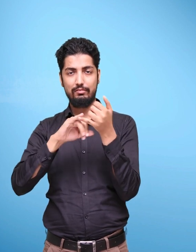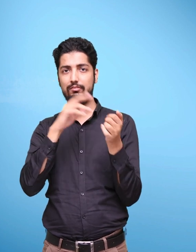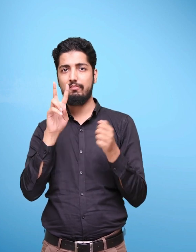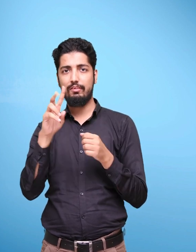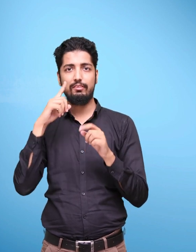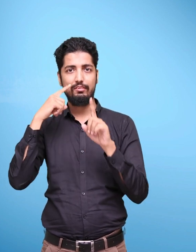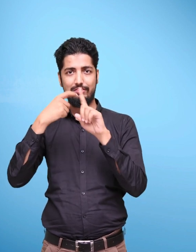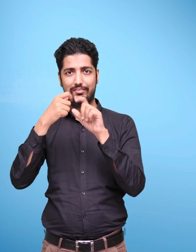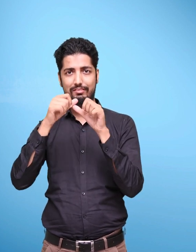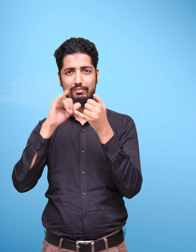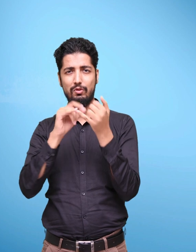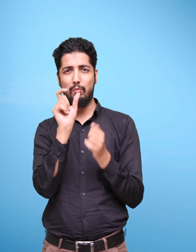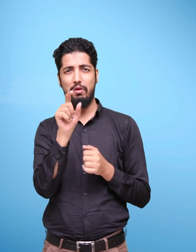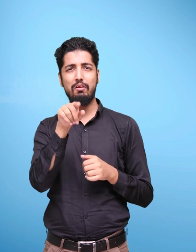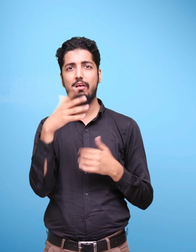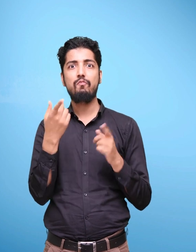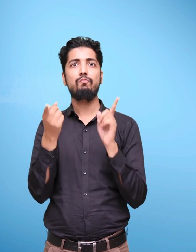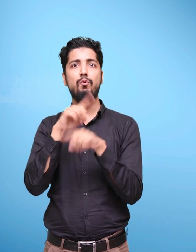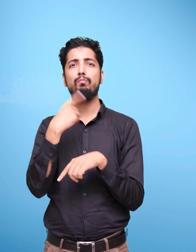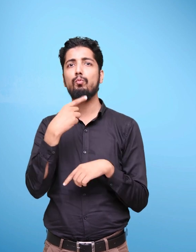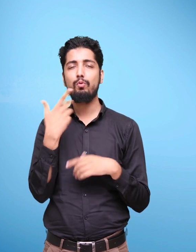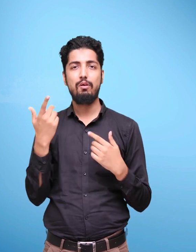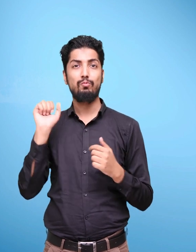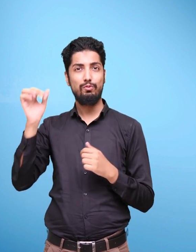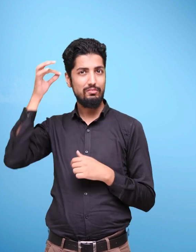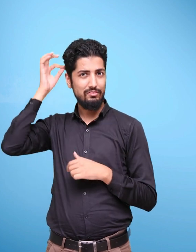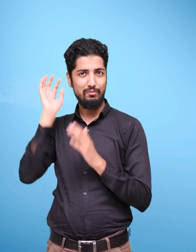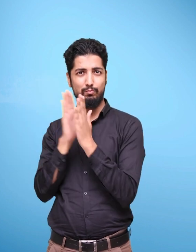the development of the five sheaths of human personality